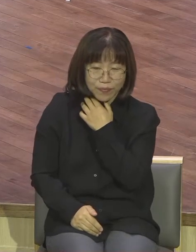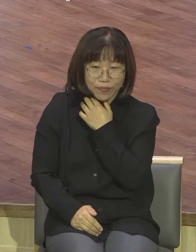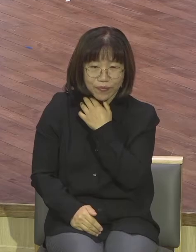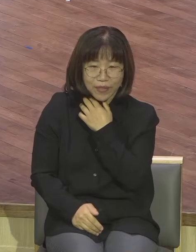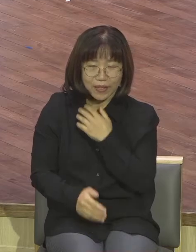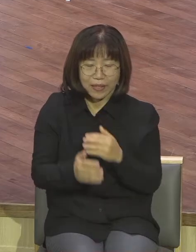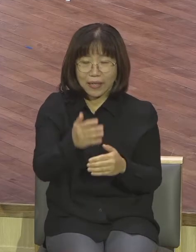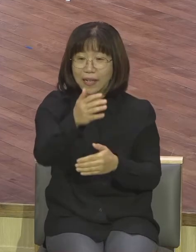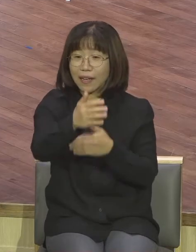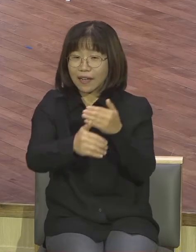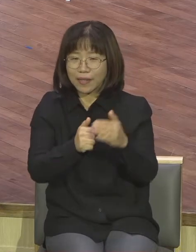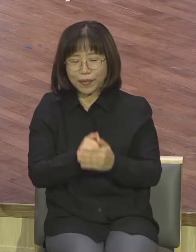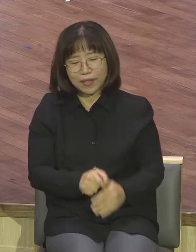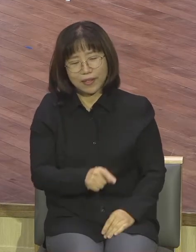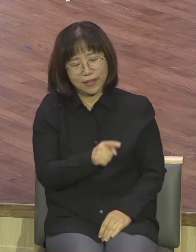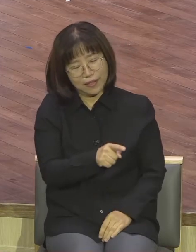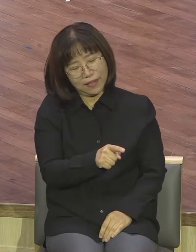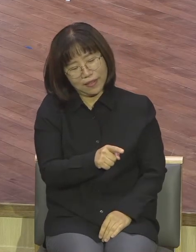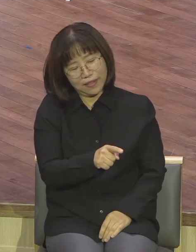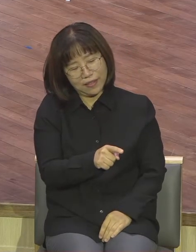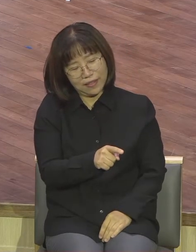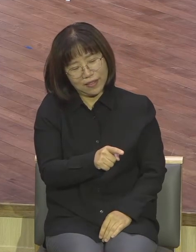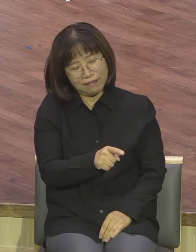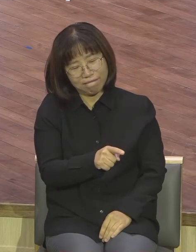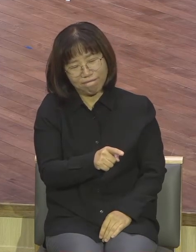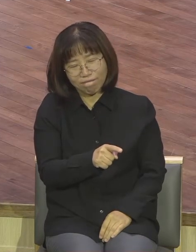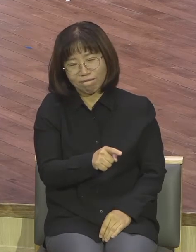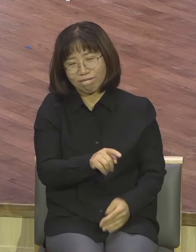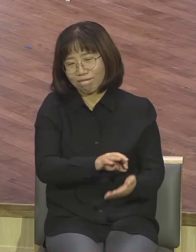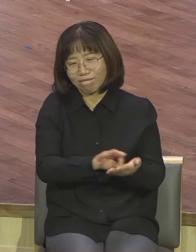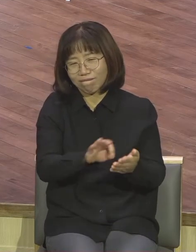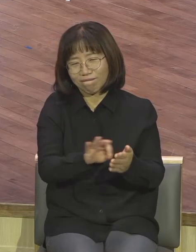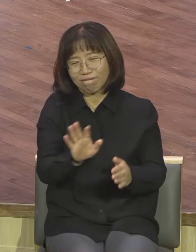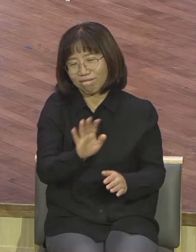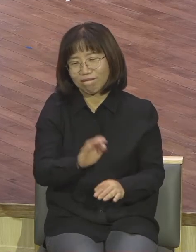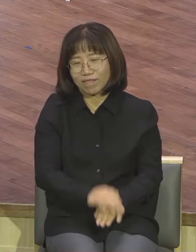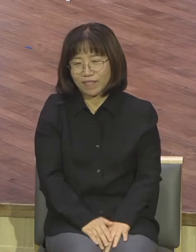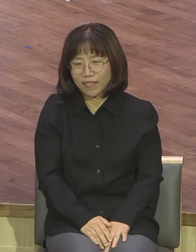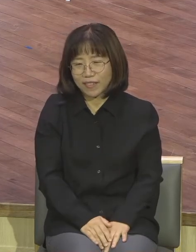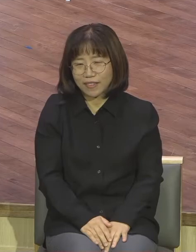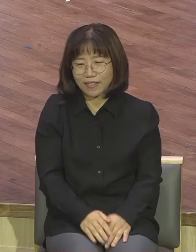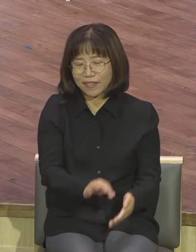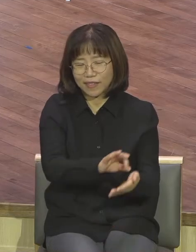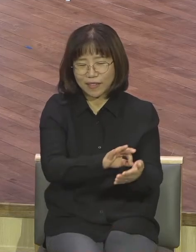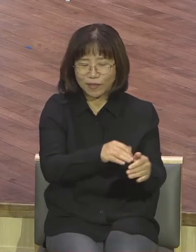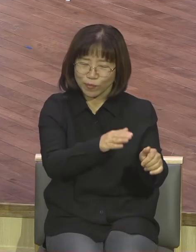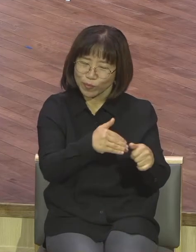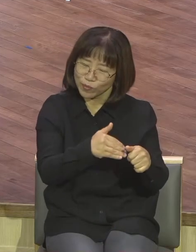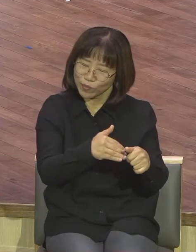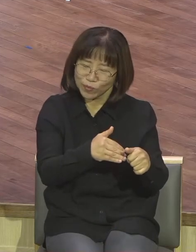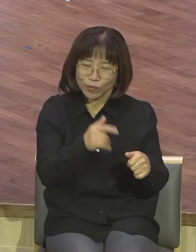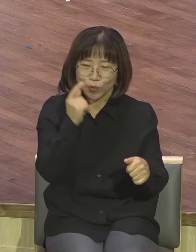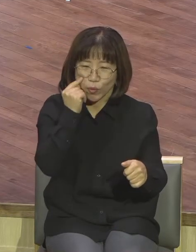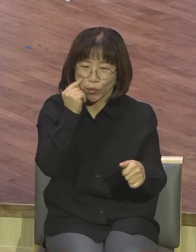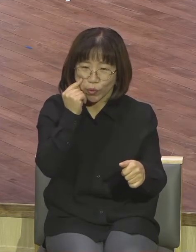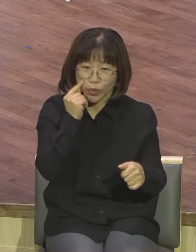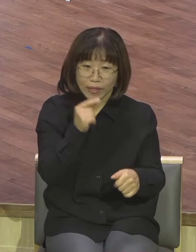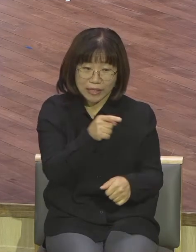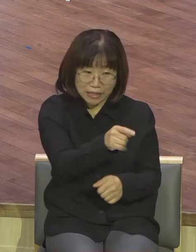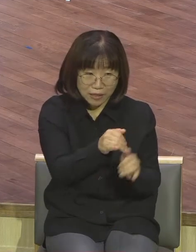사람을 사용하시겠습니까 자용 못하죠 저 사람은 믿음이 되게 좋아